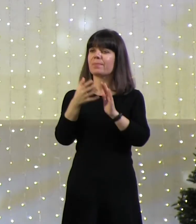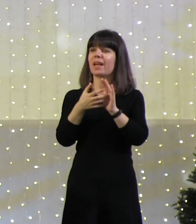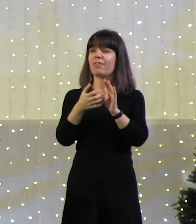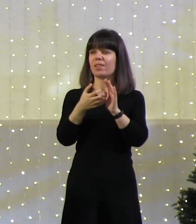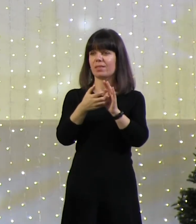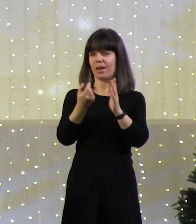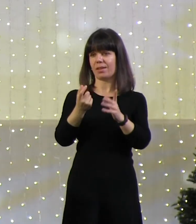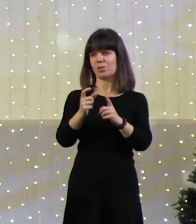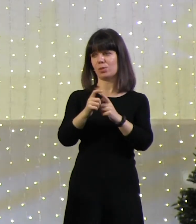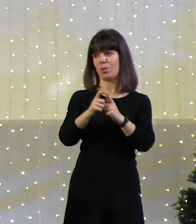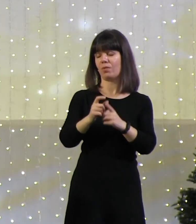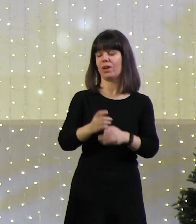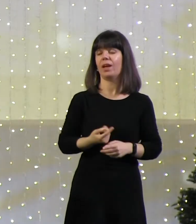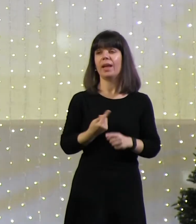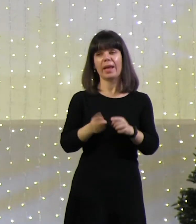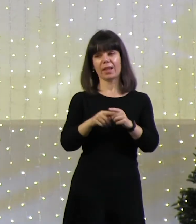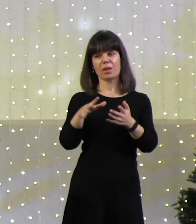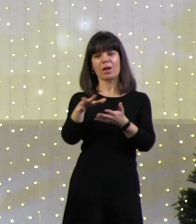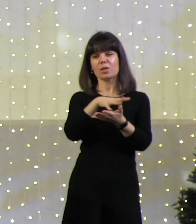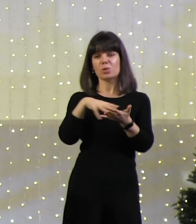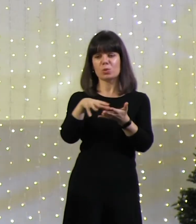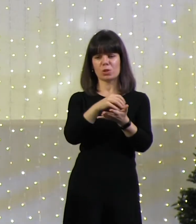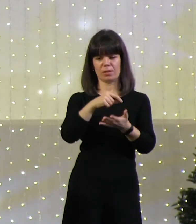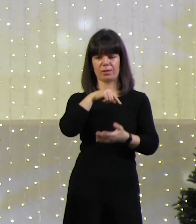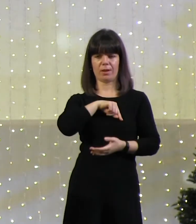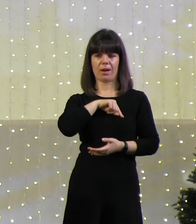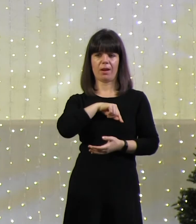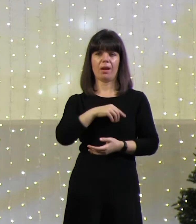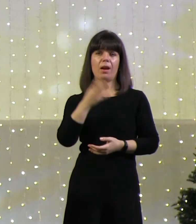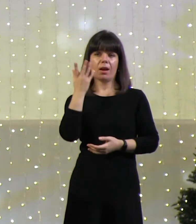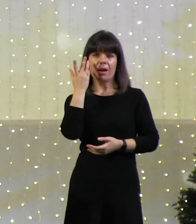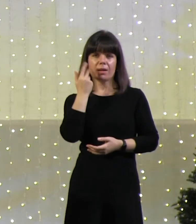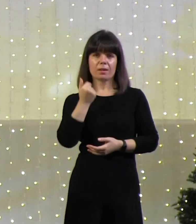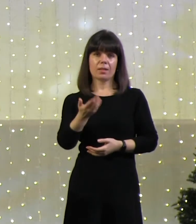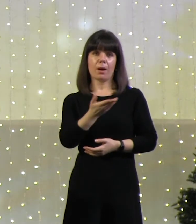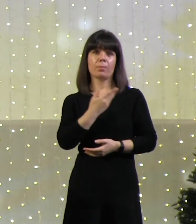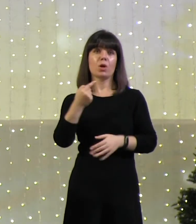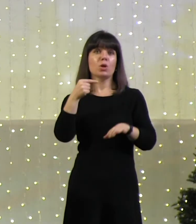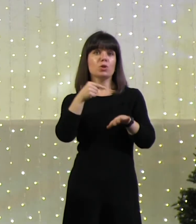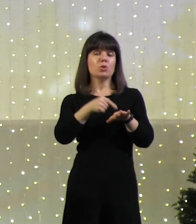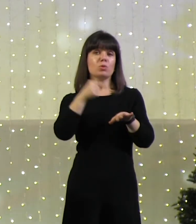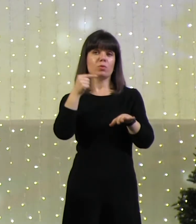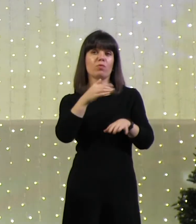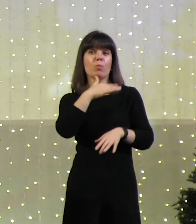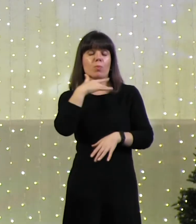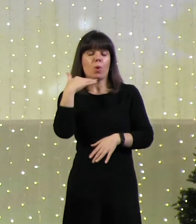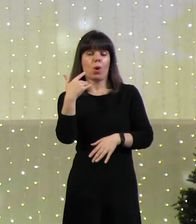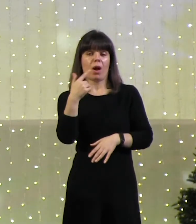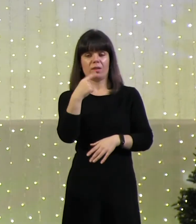Как это разрушительно, когда мы чувствуем намного больше, чем говорим?